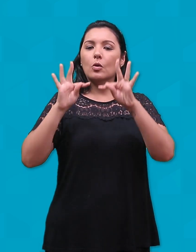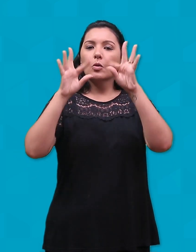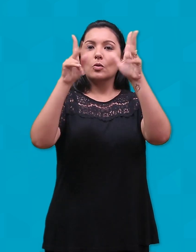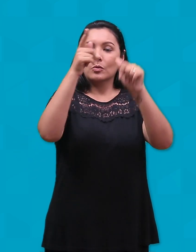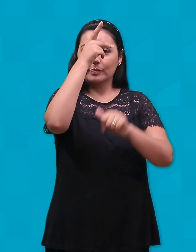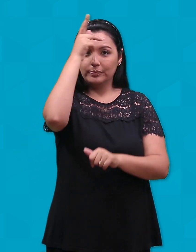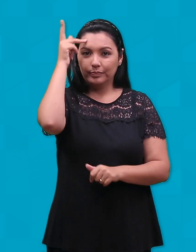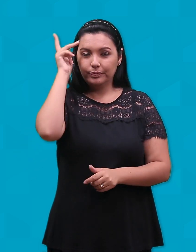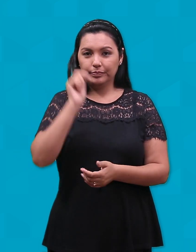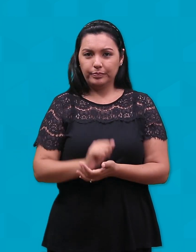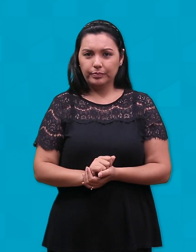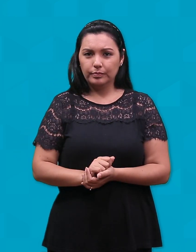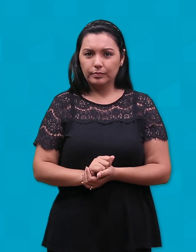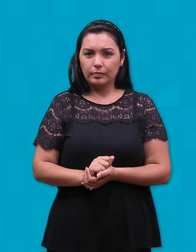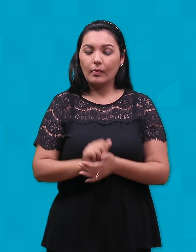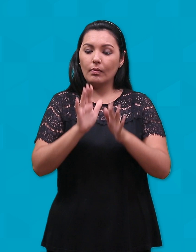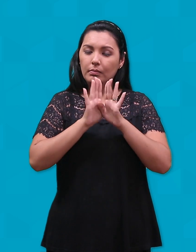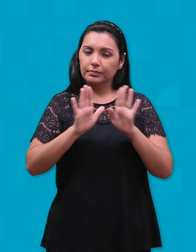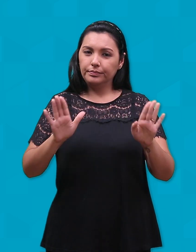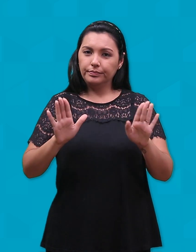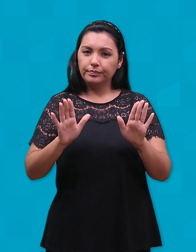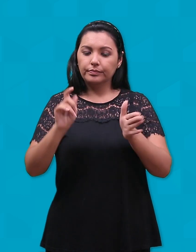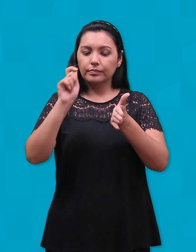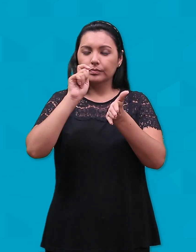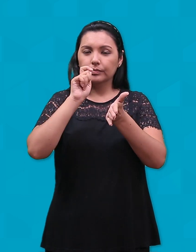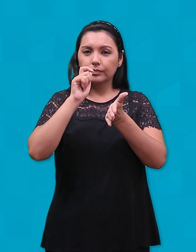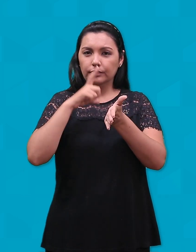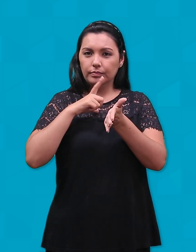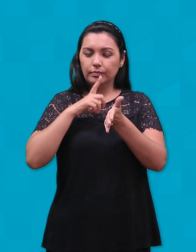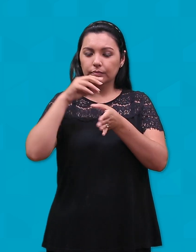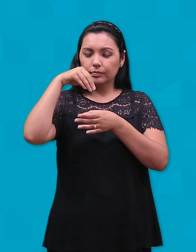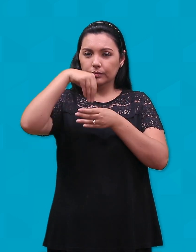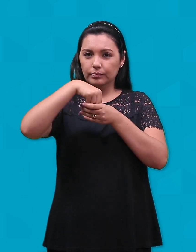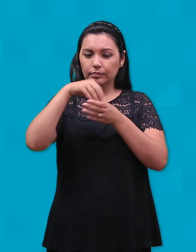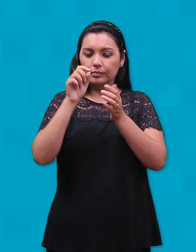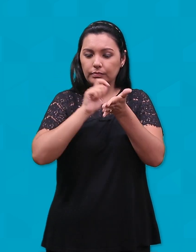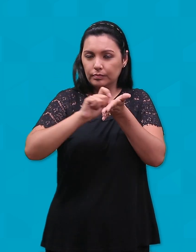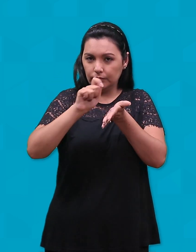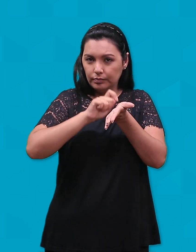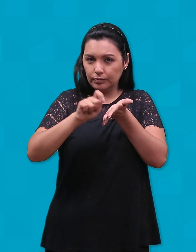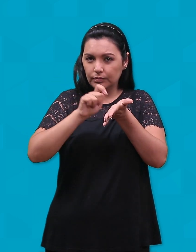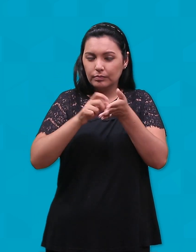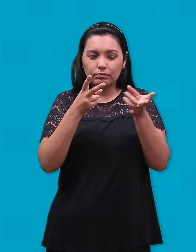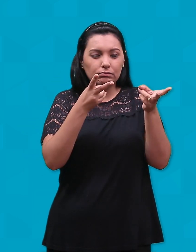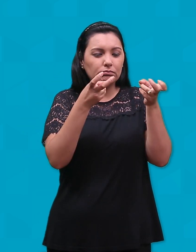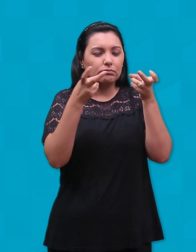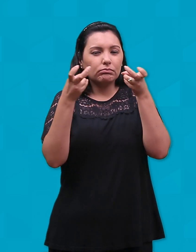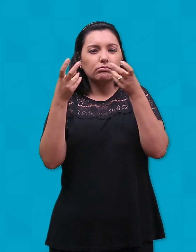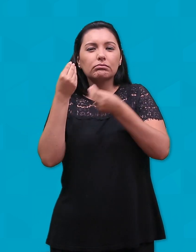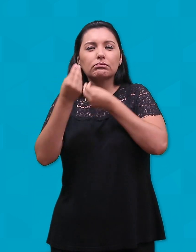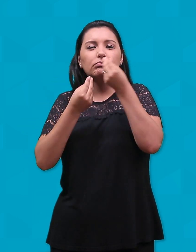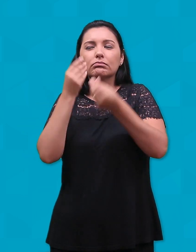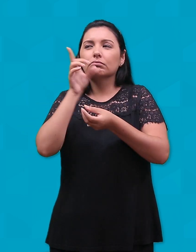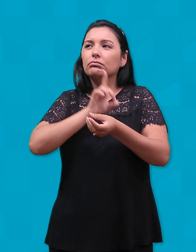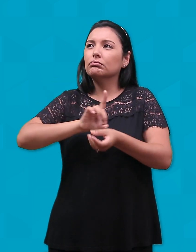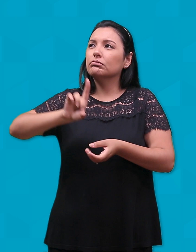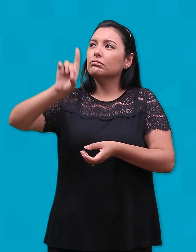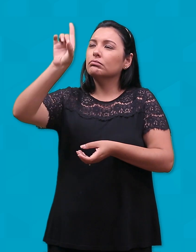Sendo assim, a liturgia também nos convida a perceber como Deus se manifesta hoje entre nós.